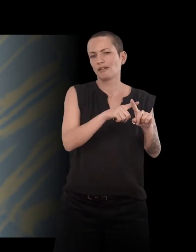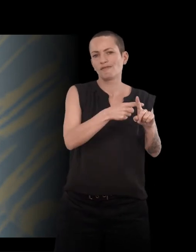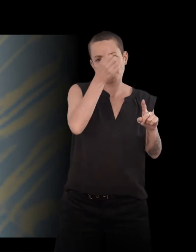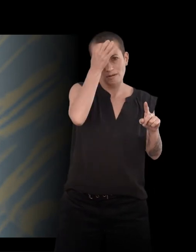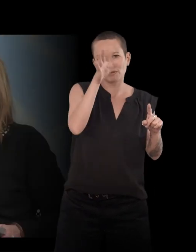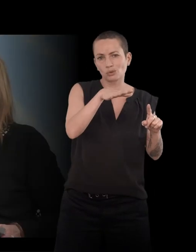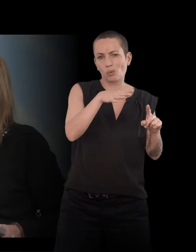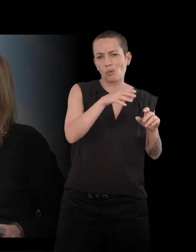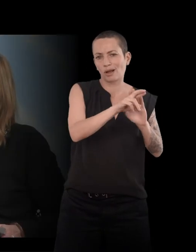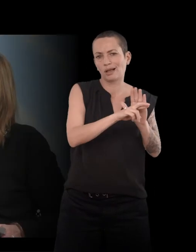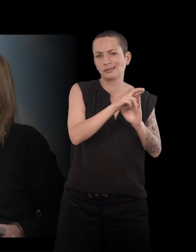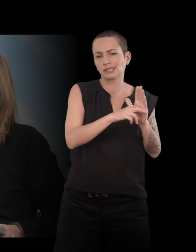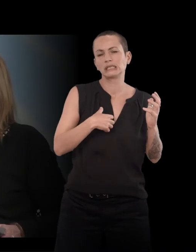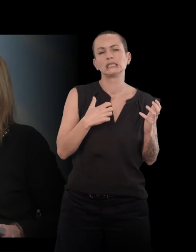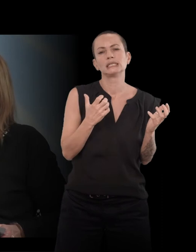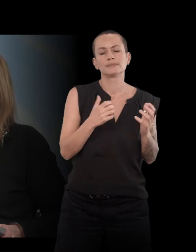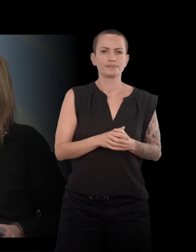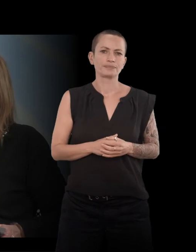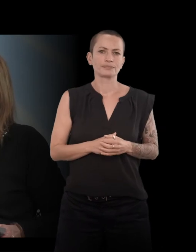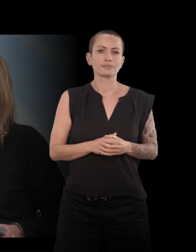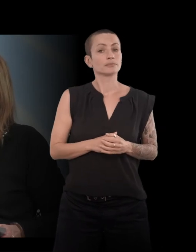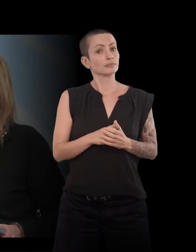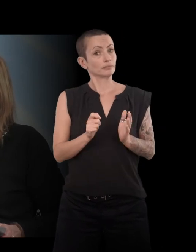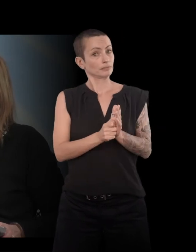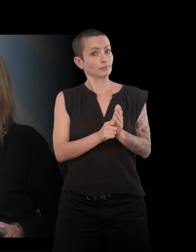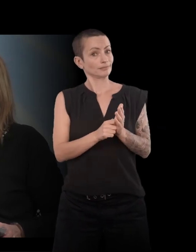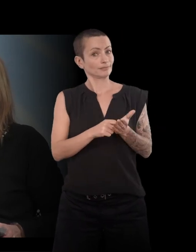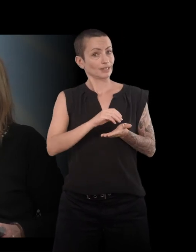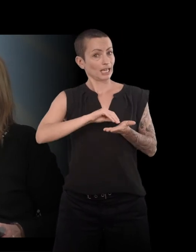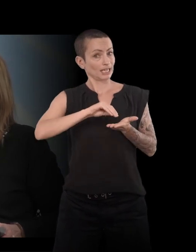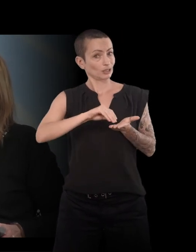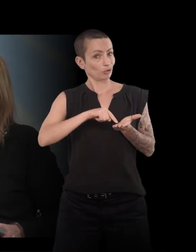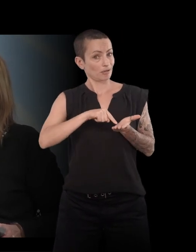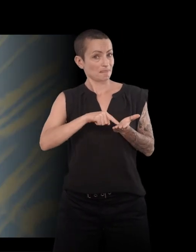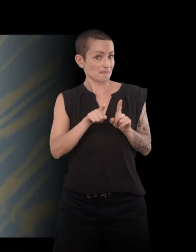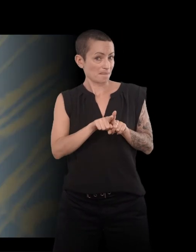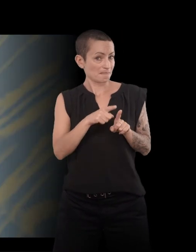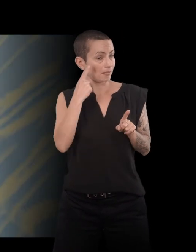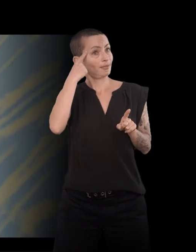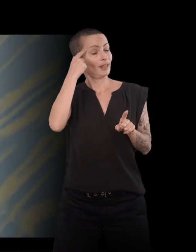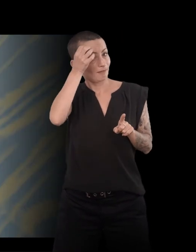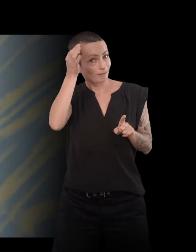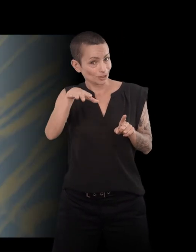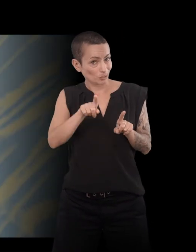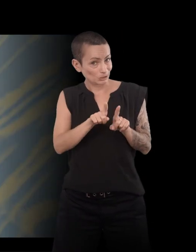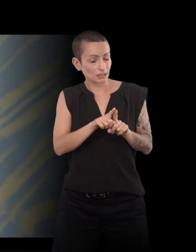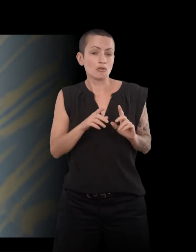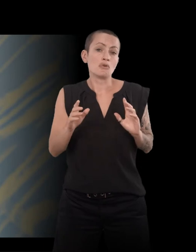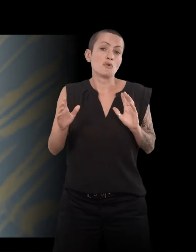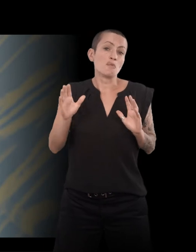Et donc, dans l'écriture, vous avez dit, je vais faire de la fiction plutôt. Et alors, donc voilà, peut-être par manque, par manque